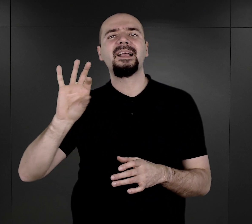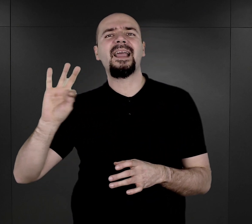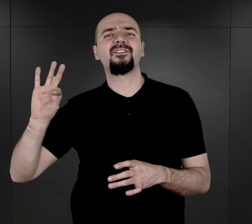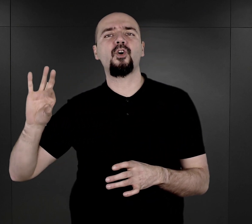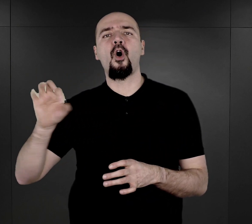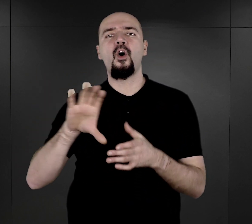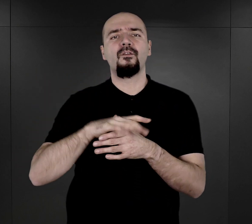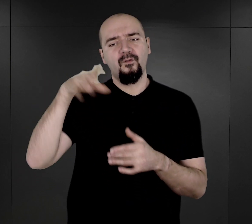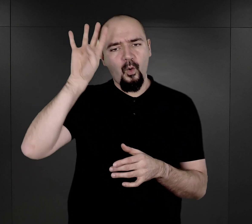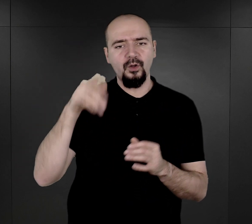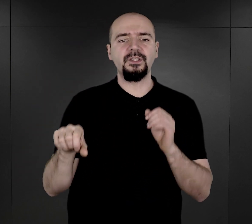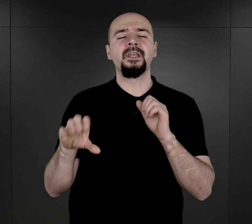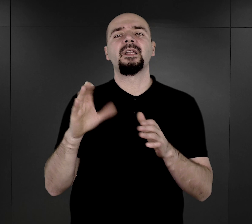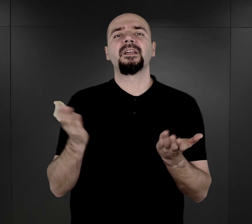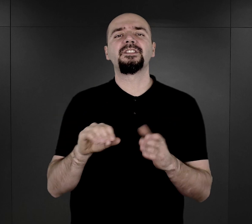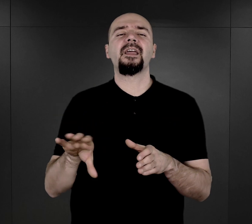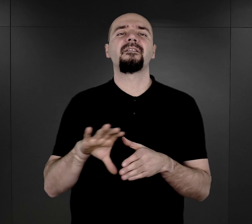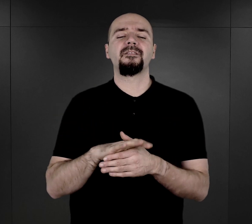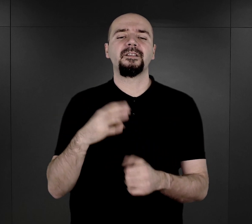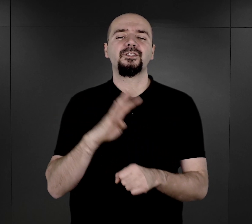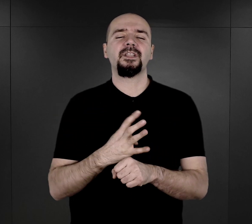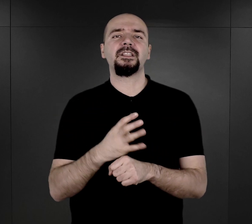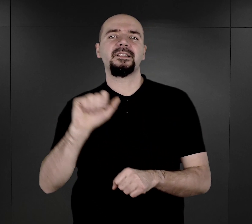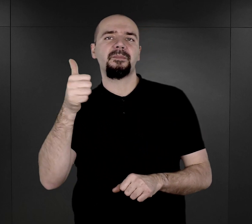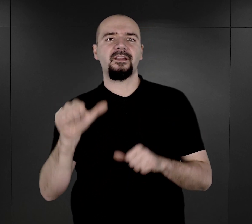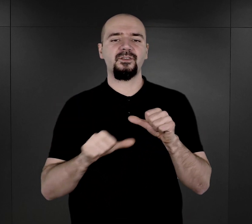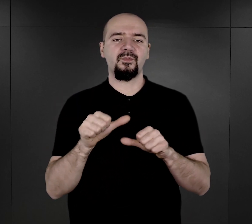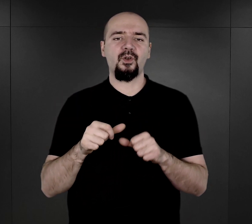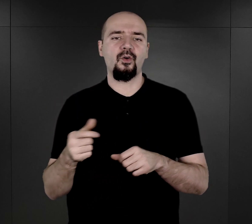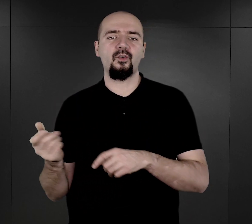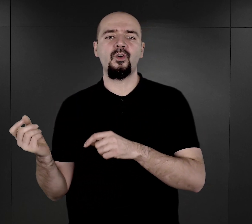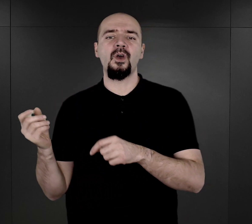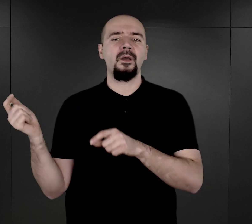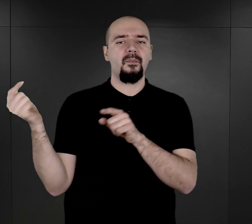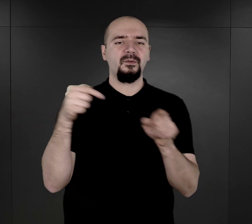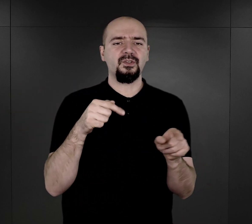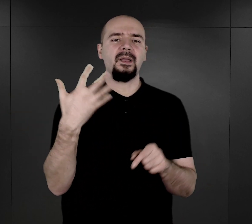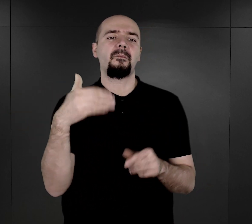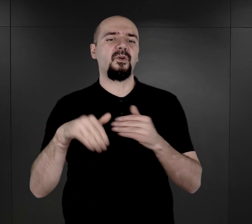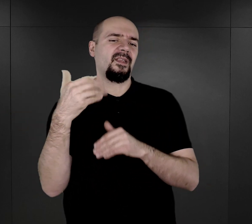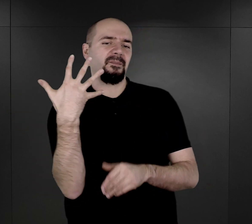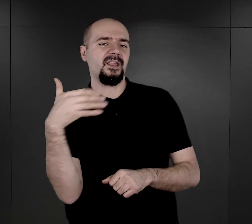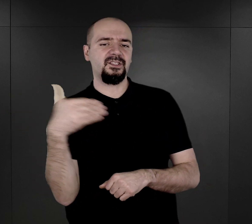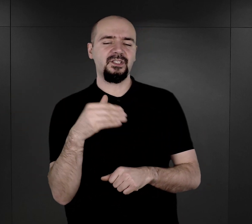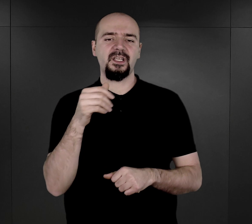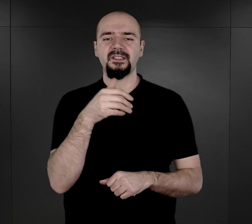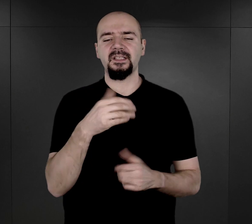roku umieszczono ponad 5 tysięcy Romów, głównie z Austrii, także z